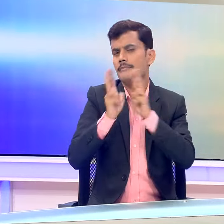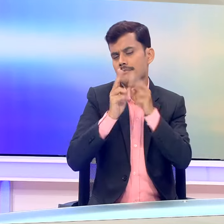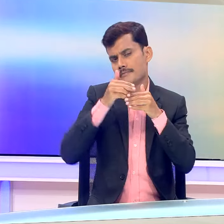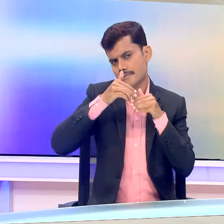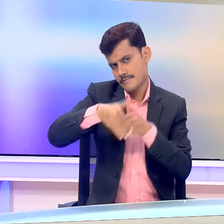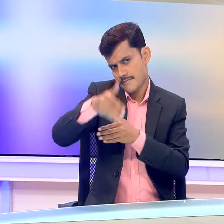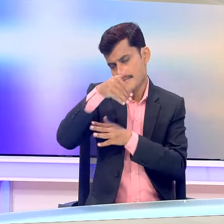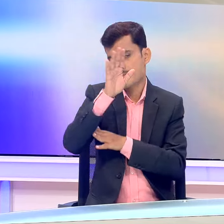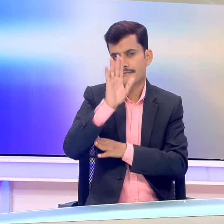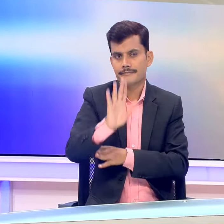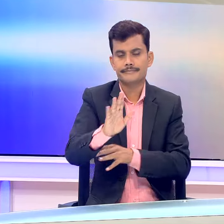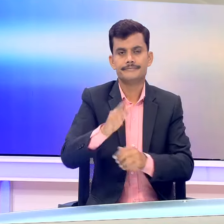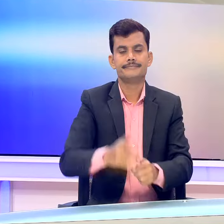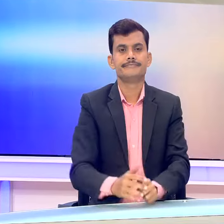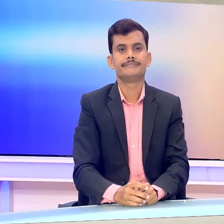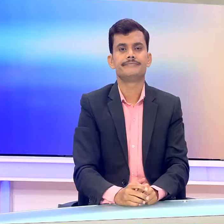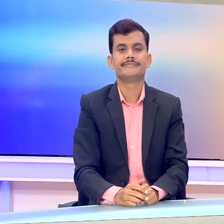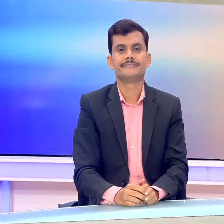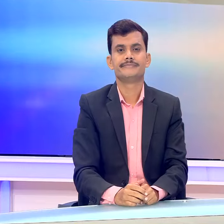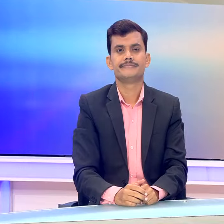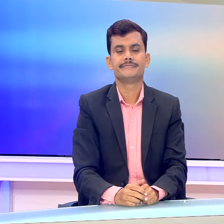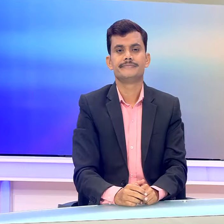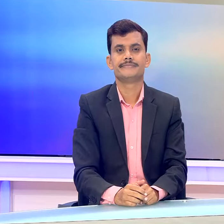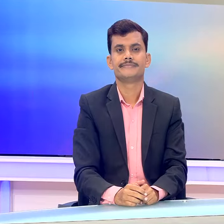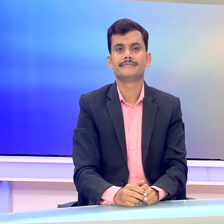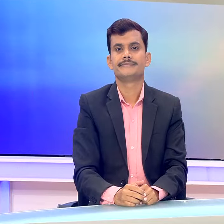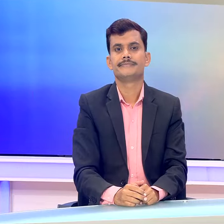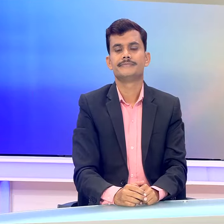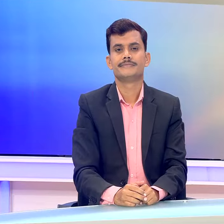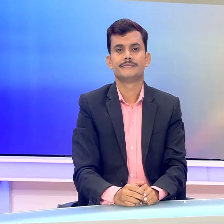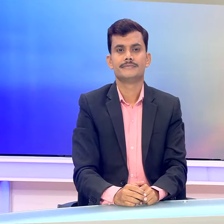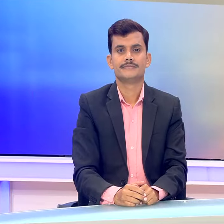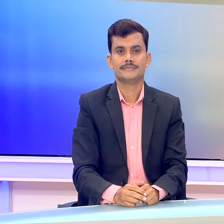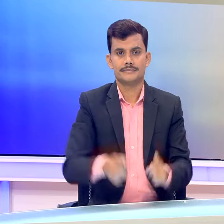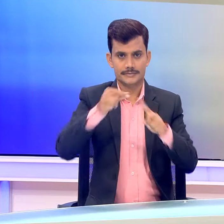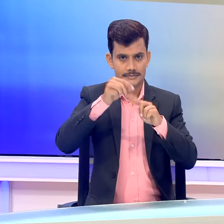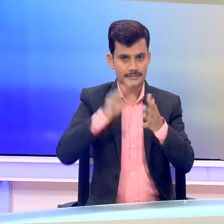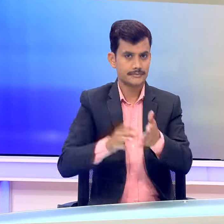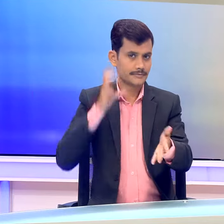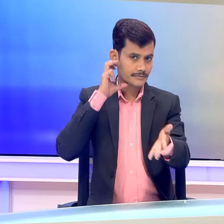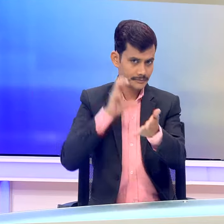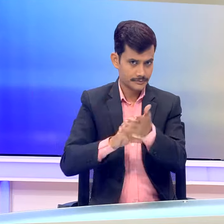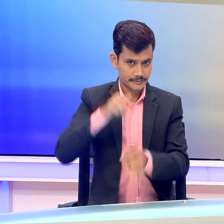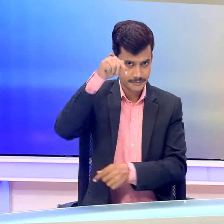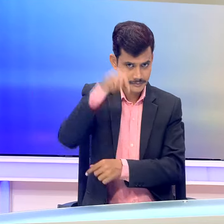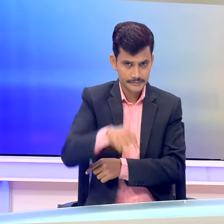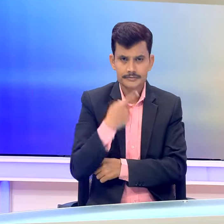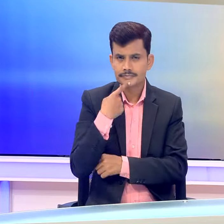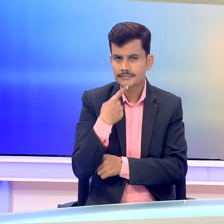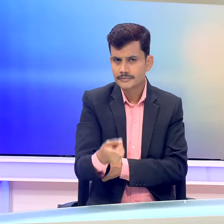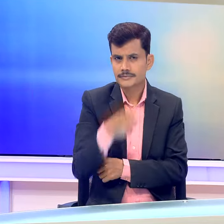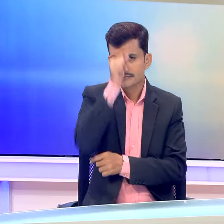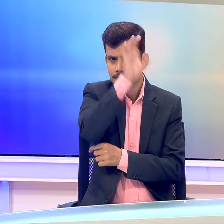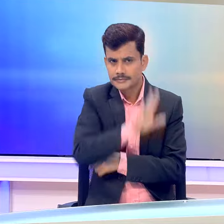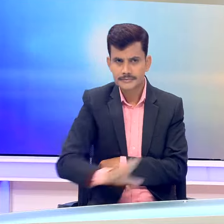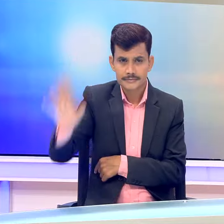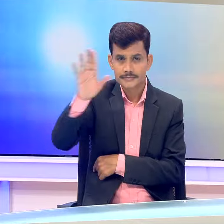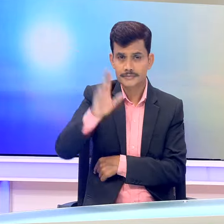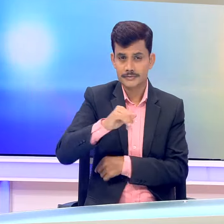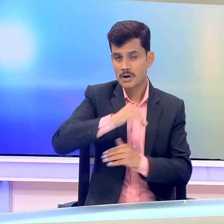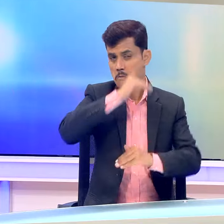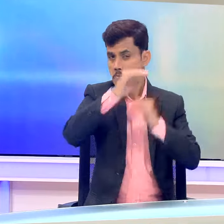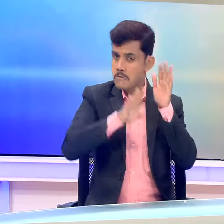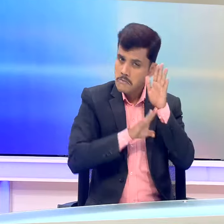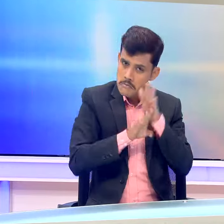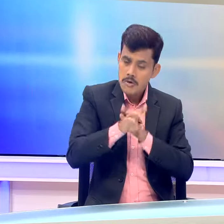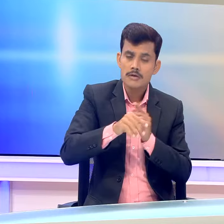कि प्रधानमंत्री नरेंद्र मोदी ने कहा कि भारत सबसे बड़े